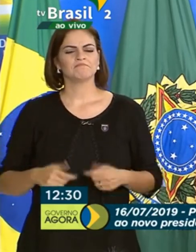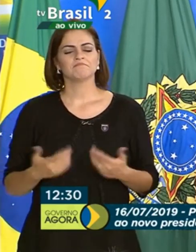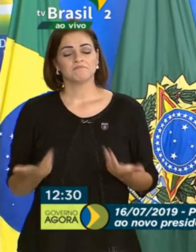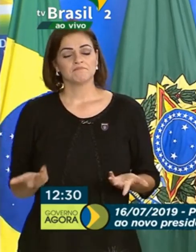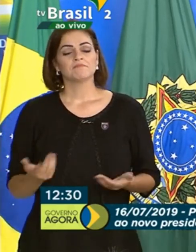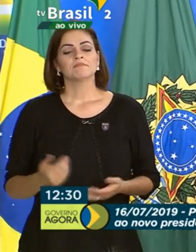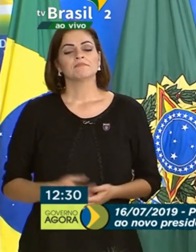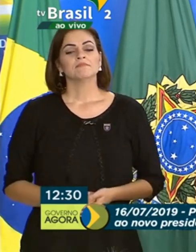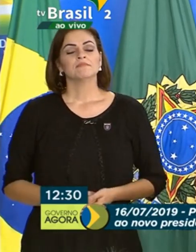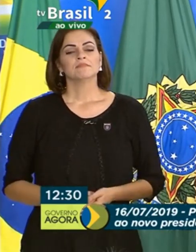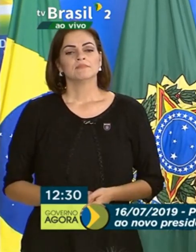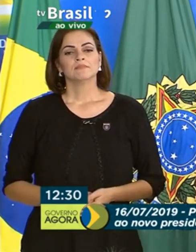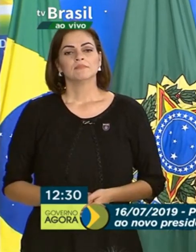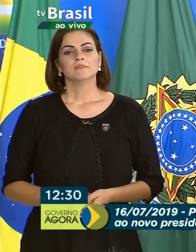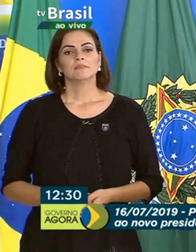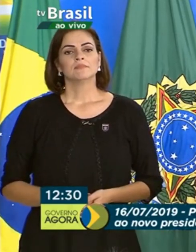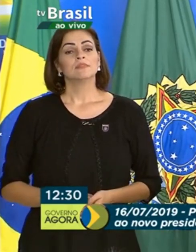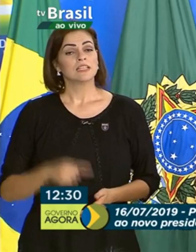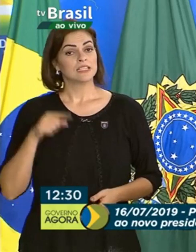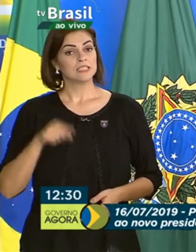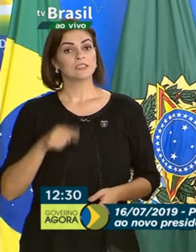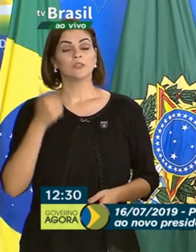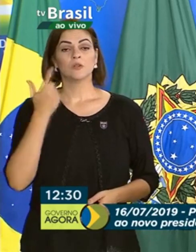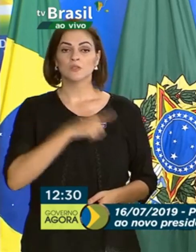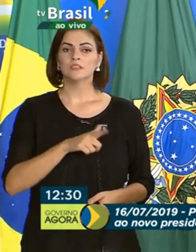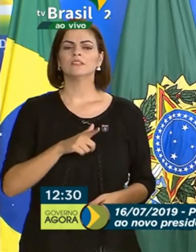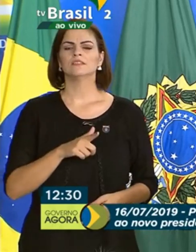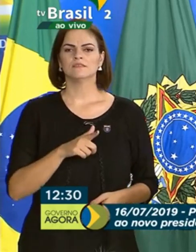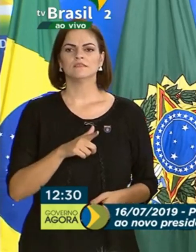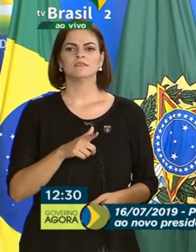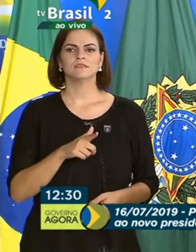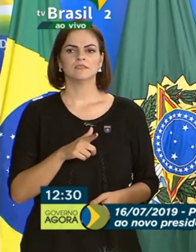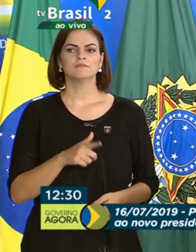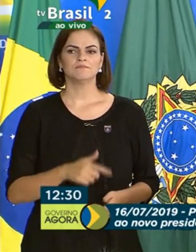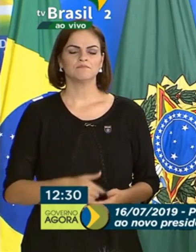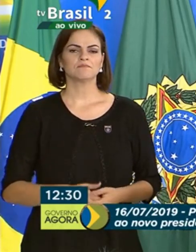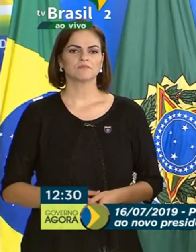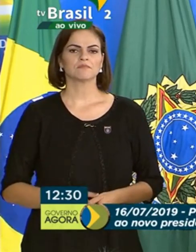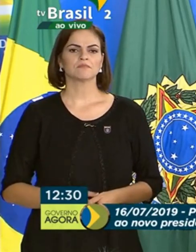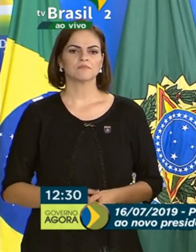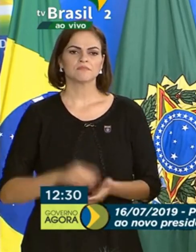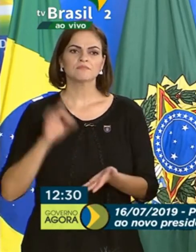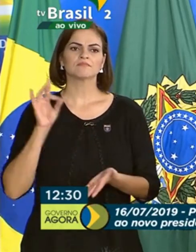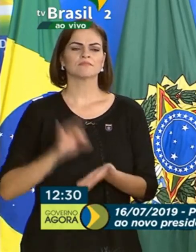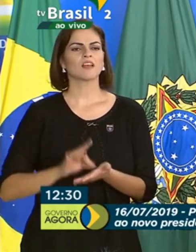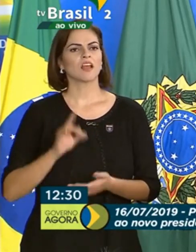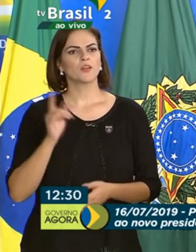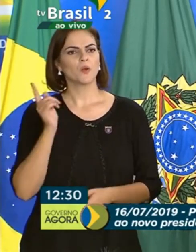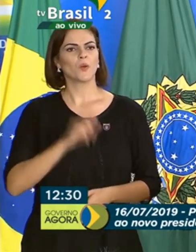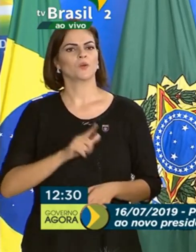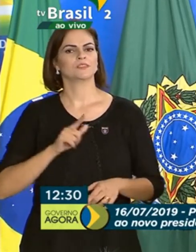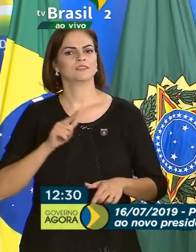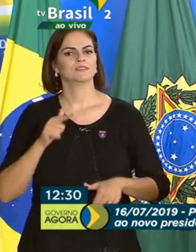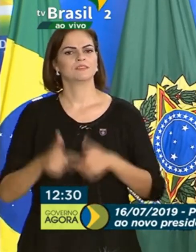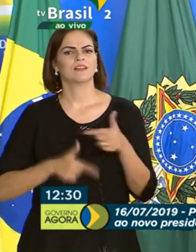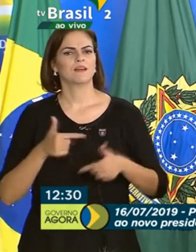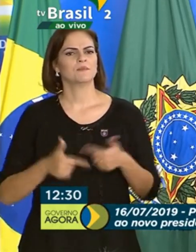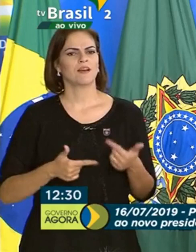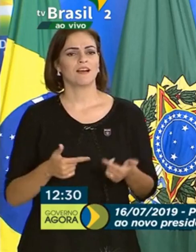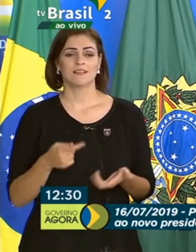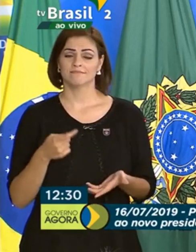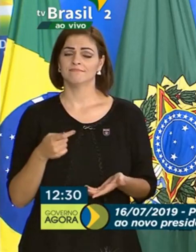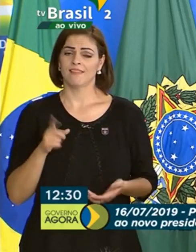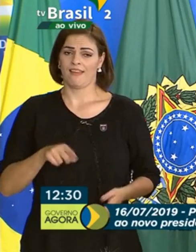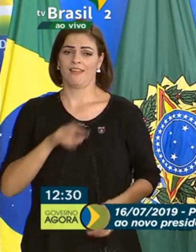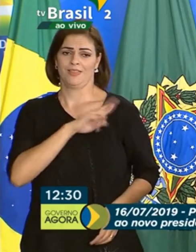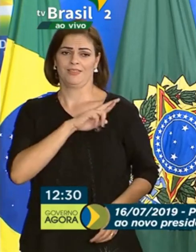nós, de fato, produzimos aquilo que devemos, na ponta da linha,